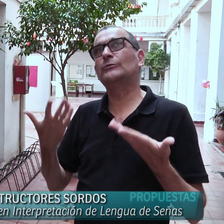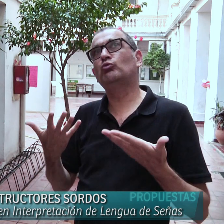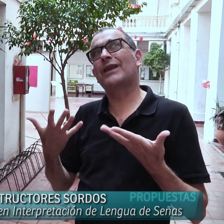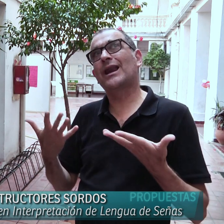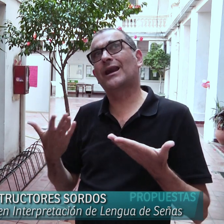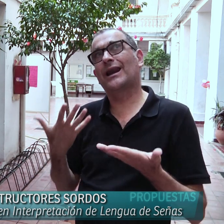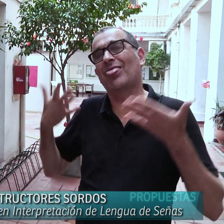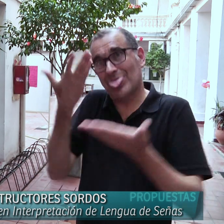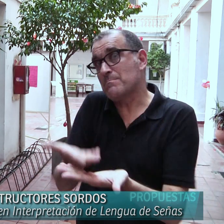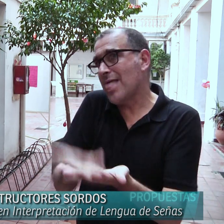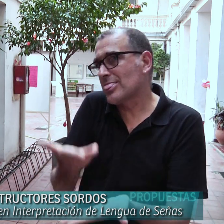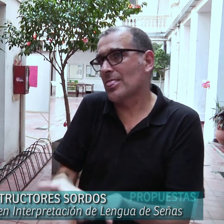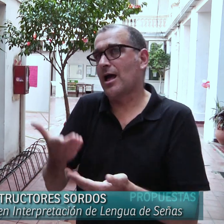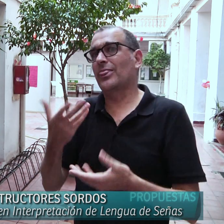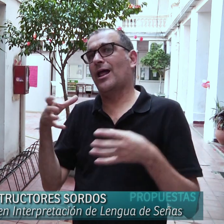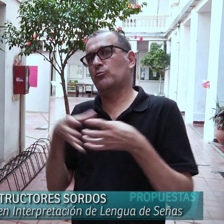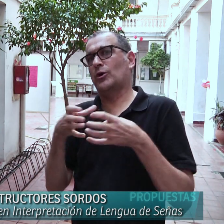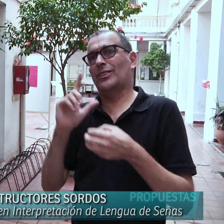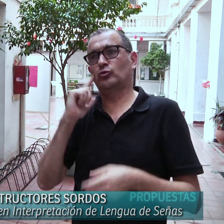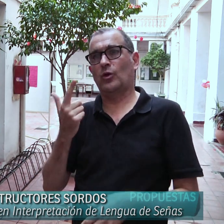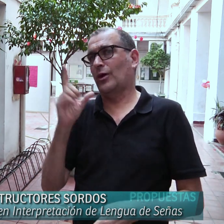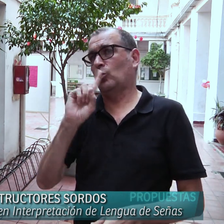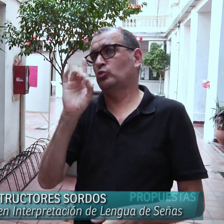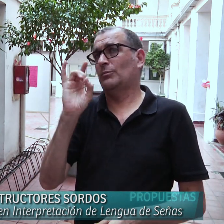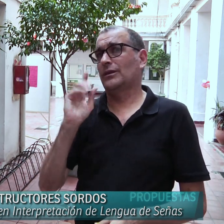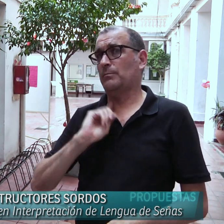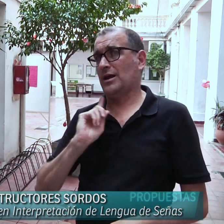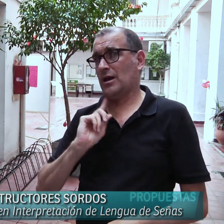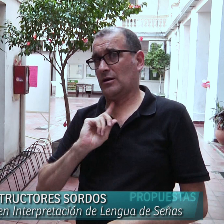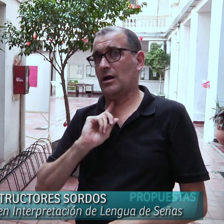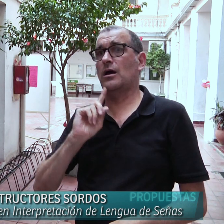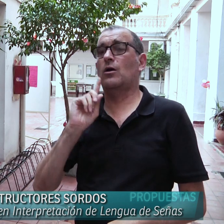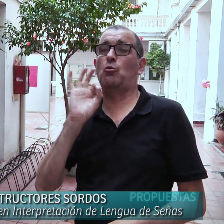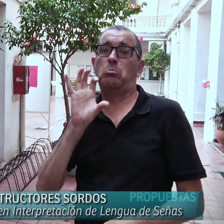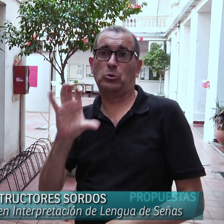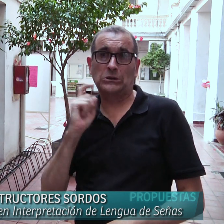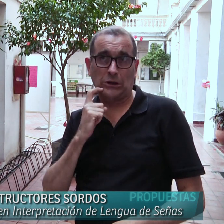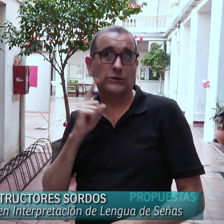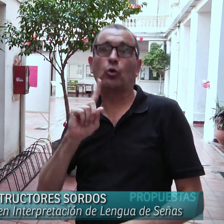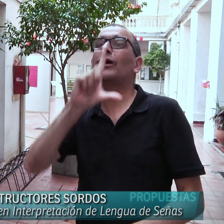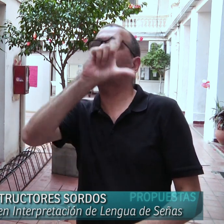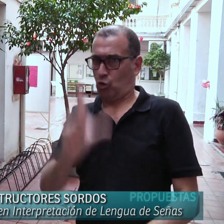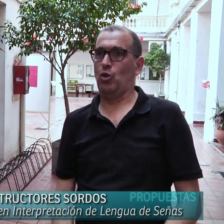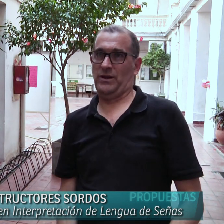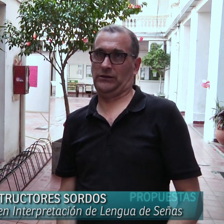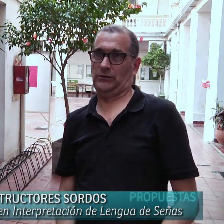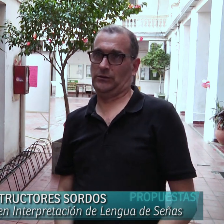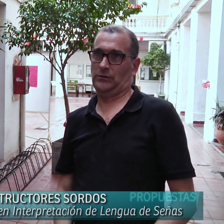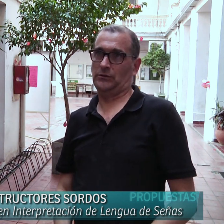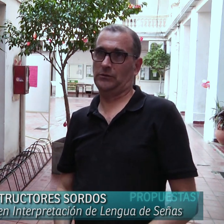va a poder incluir. Es una gran demanda, no solamente acá en Paraná o la provincia de Entre Ríos,